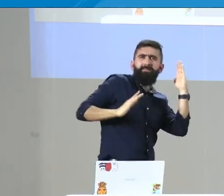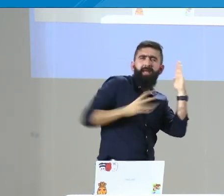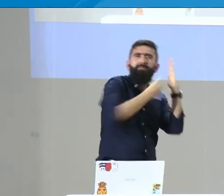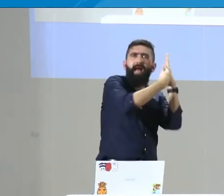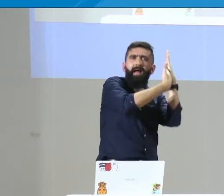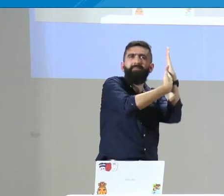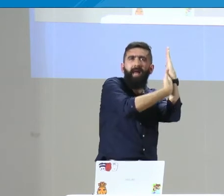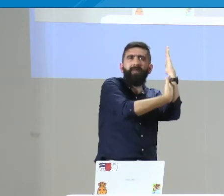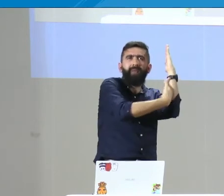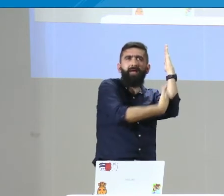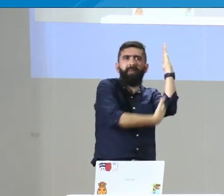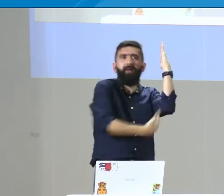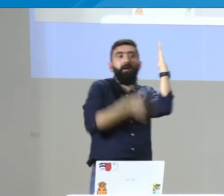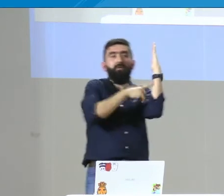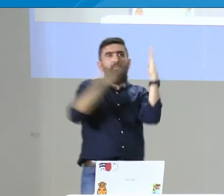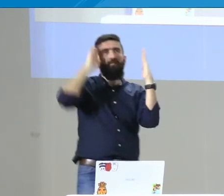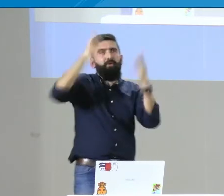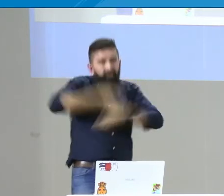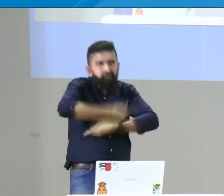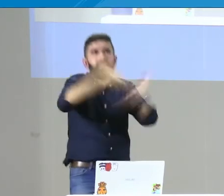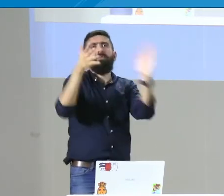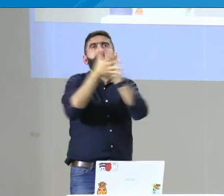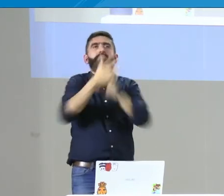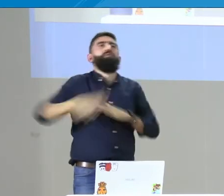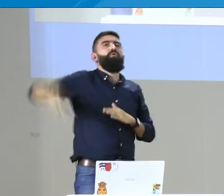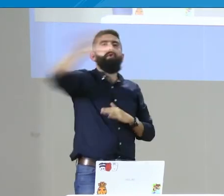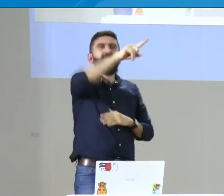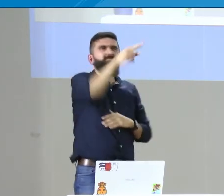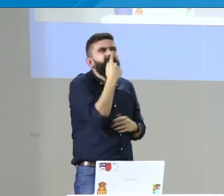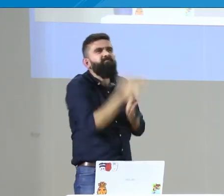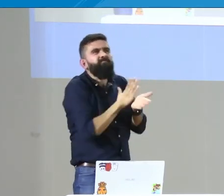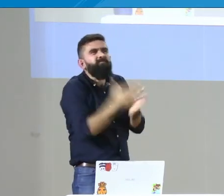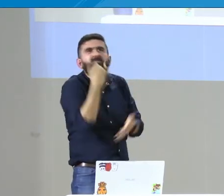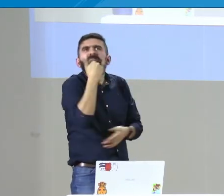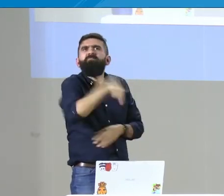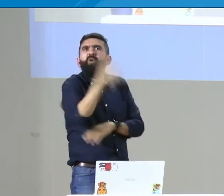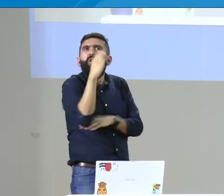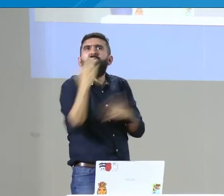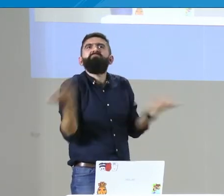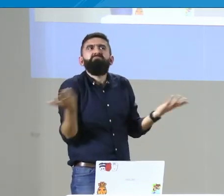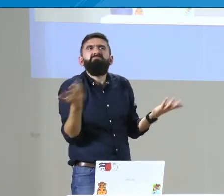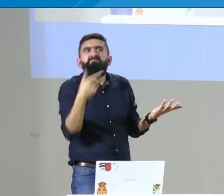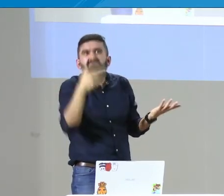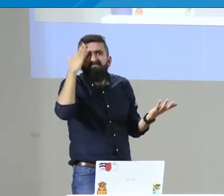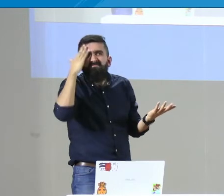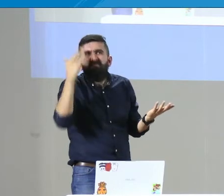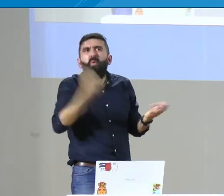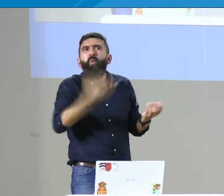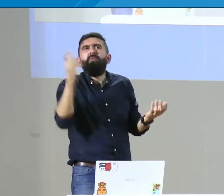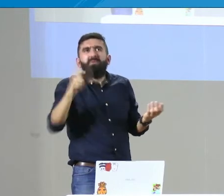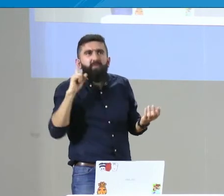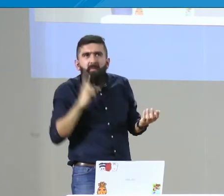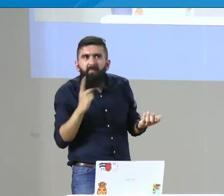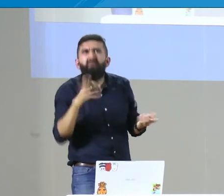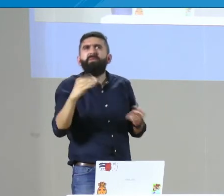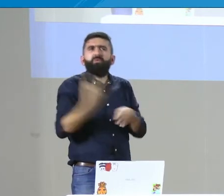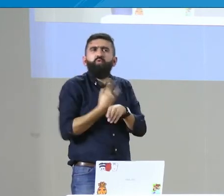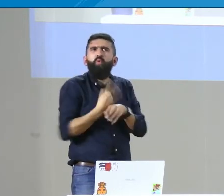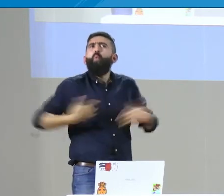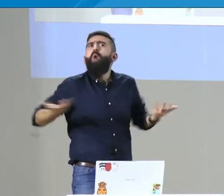vamos a hacer esa división entre estos contextos. La idea, la idea es poder compartir este documento